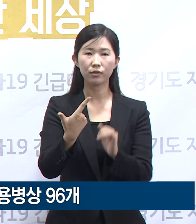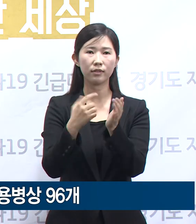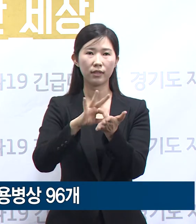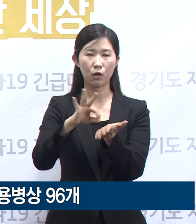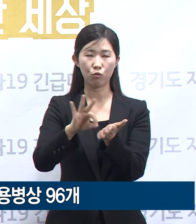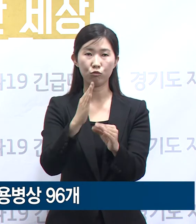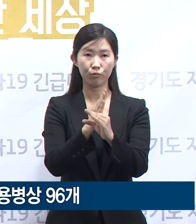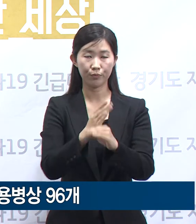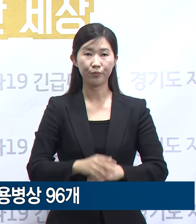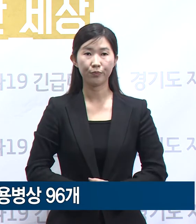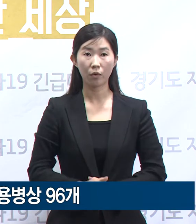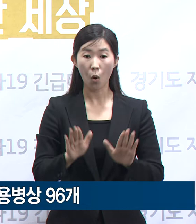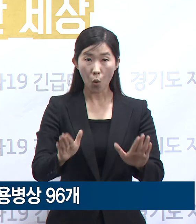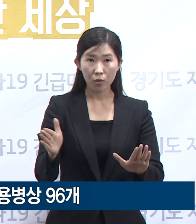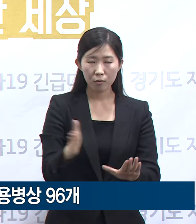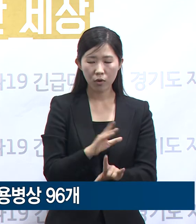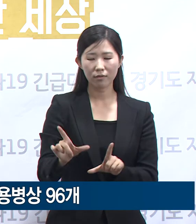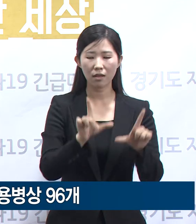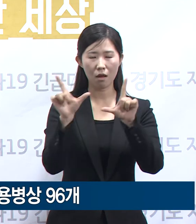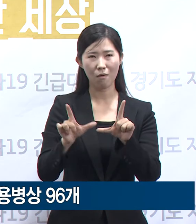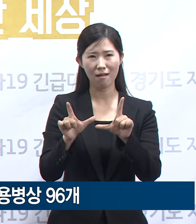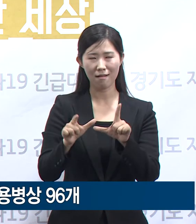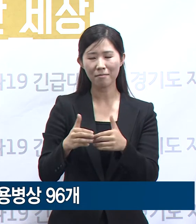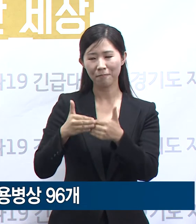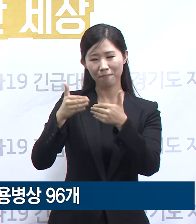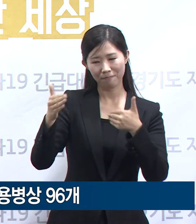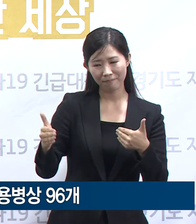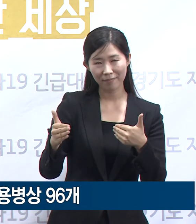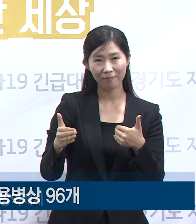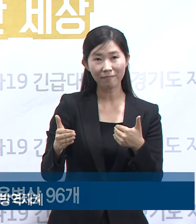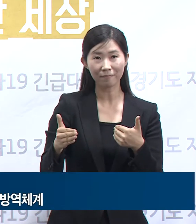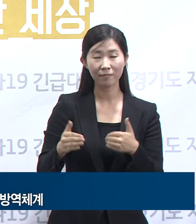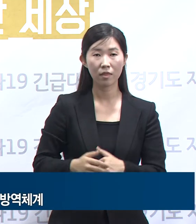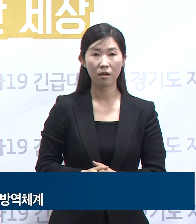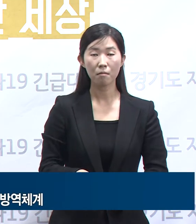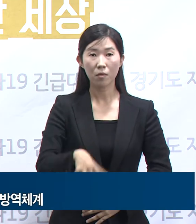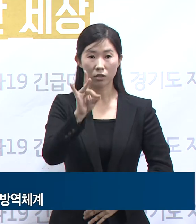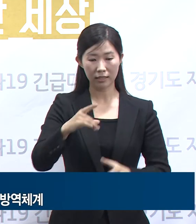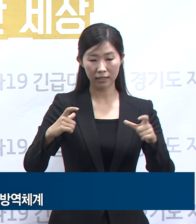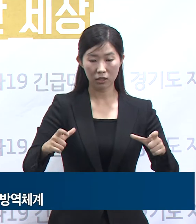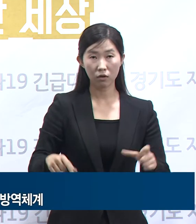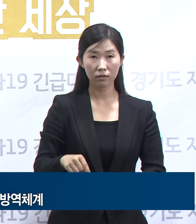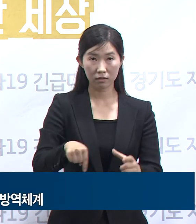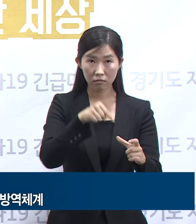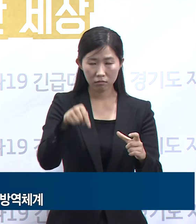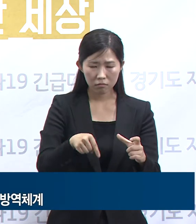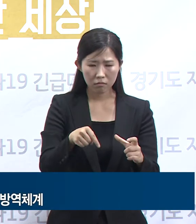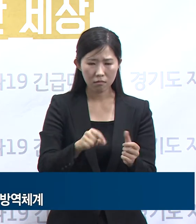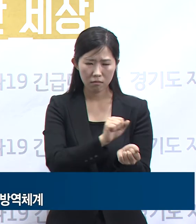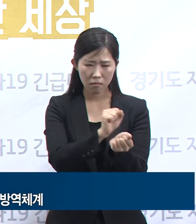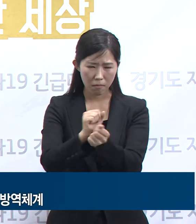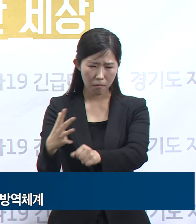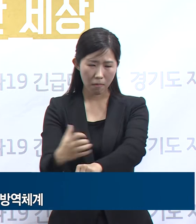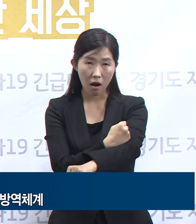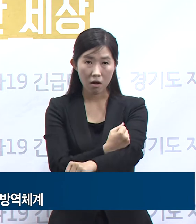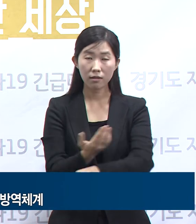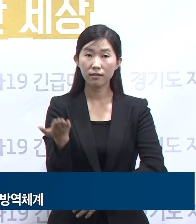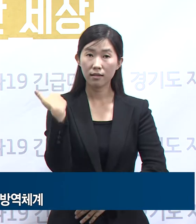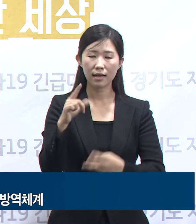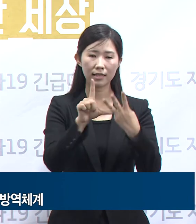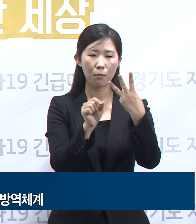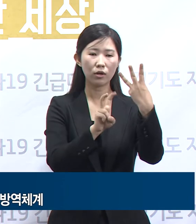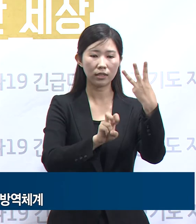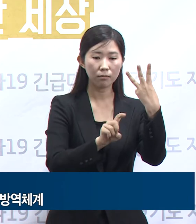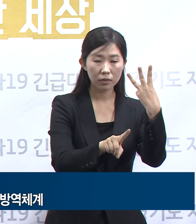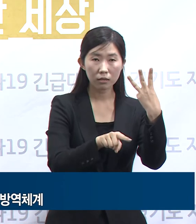오늘부터 생활 속 거리 두기가 시작됩니다. 먼저 지역세의 감염 확산 상황 속에서 지난 3월 22일부터